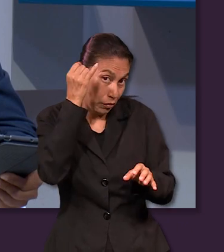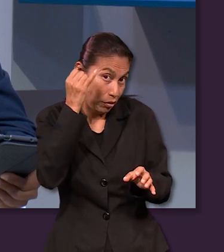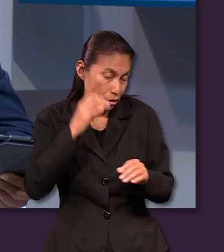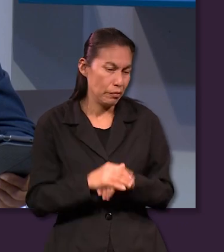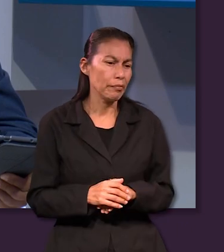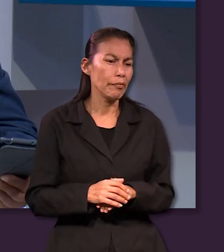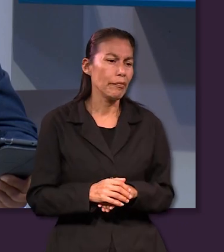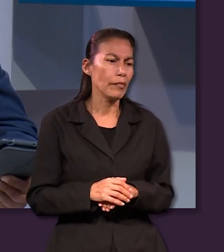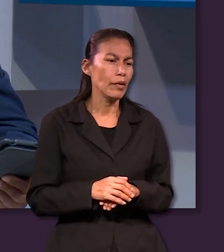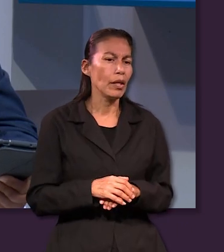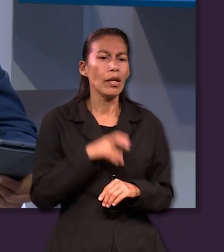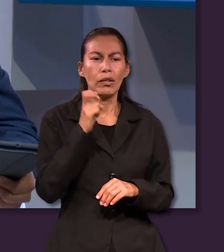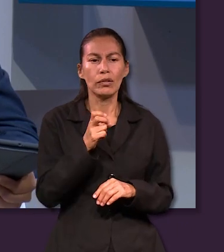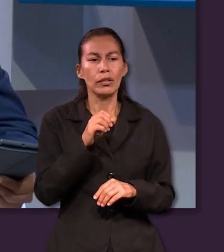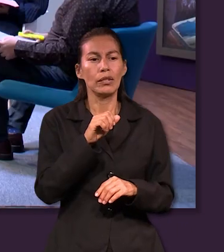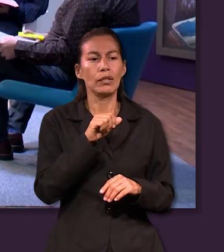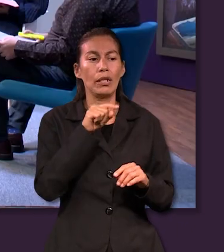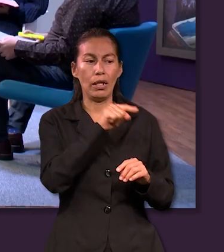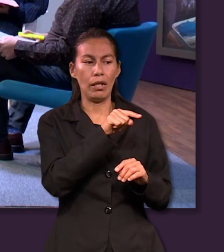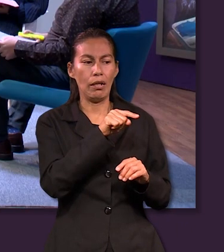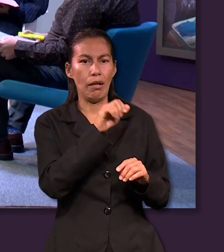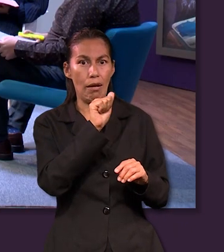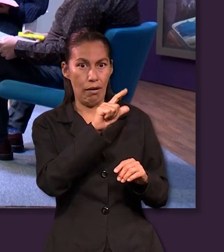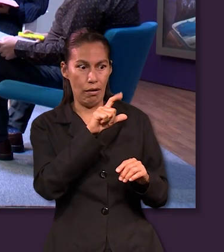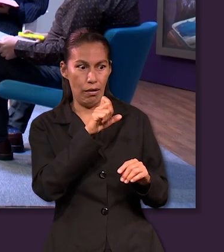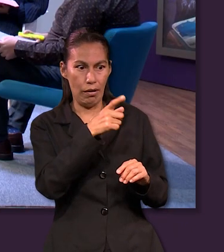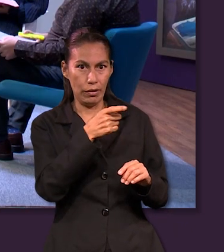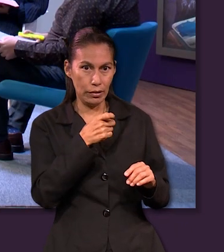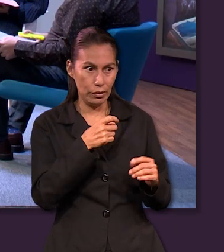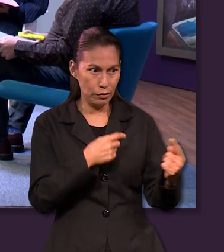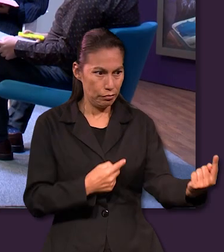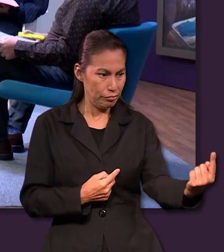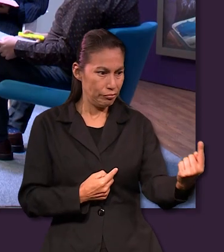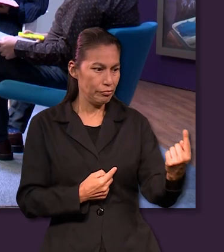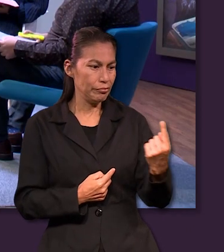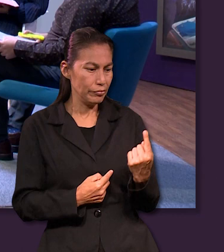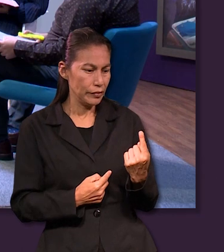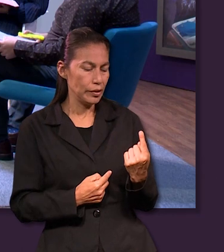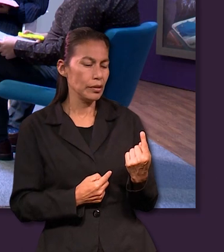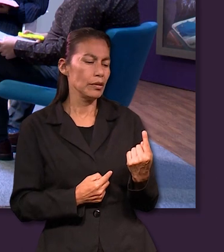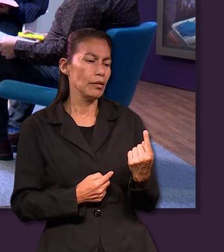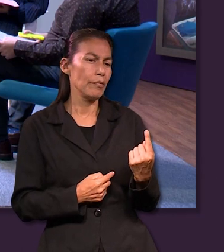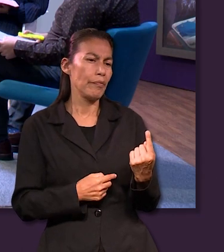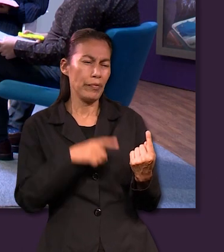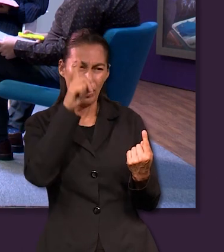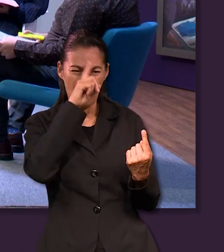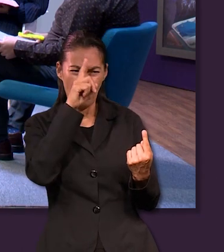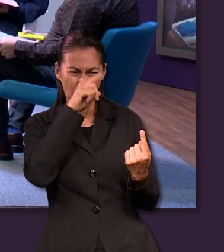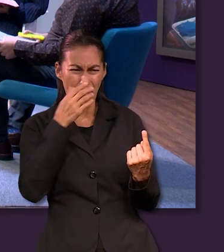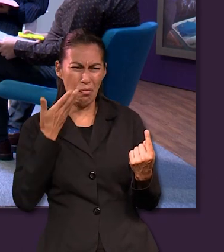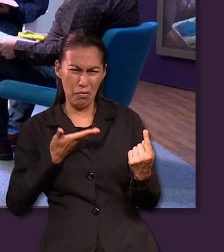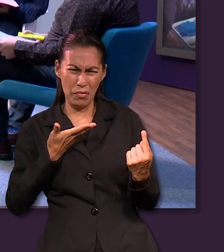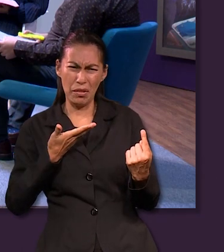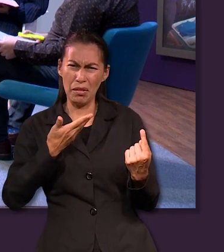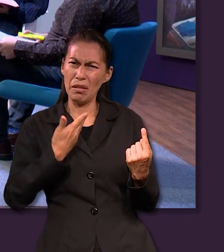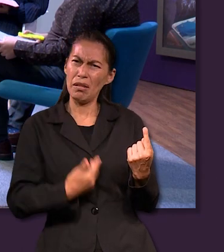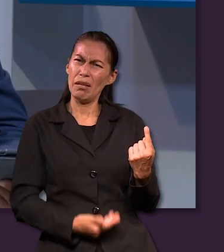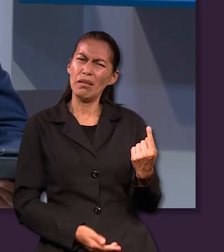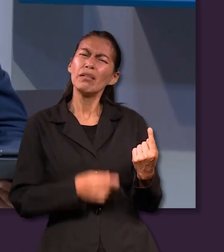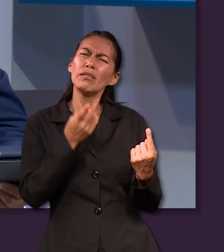y entonces se acerca Alex contigo qué le dirías te pide un consejo qué